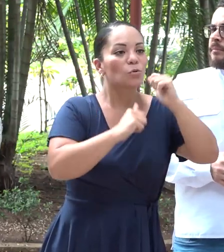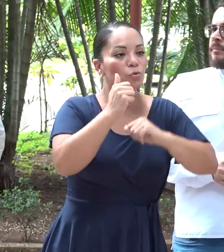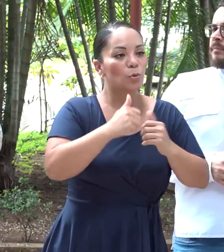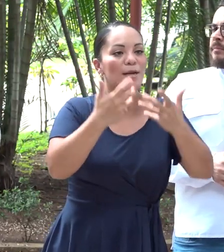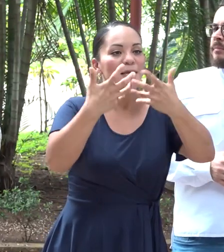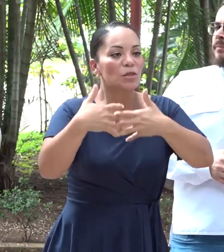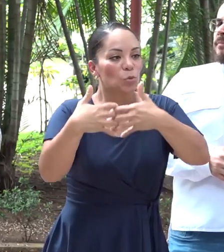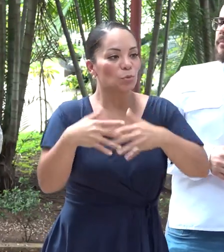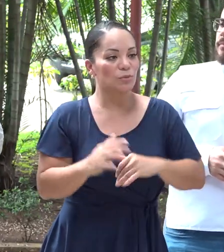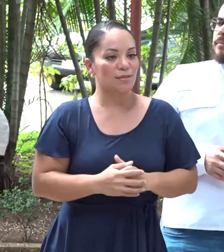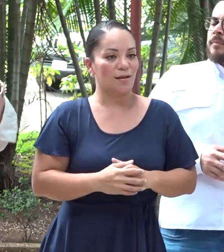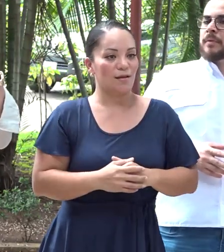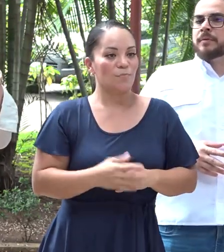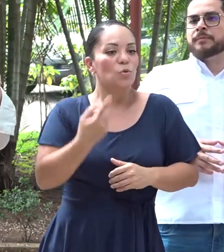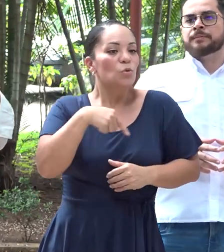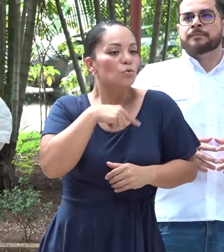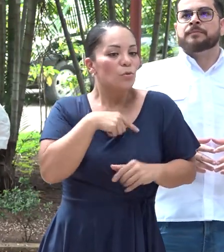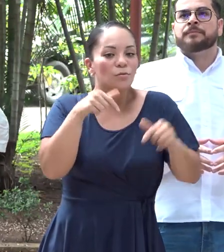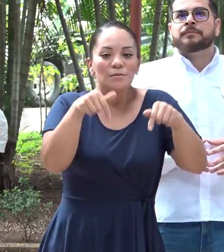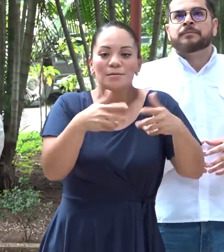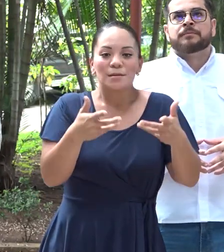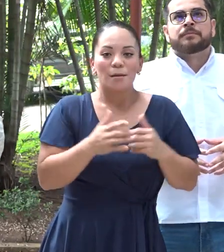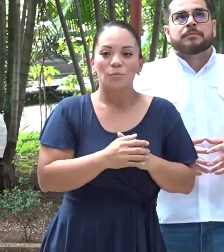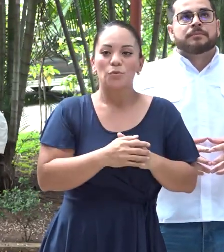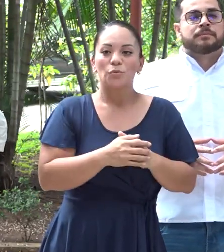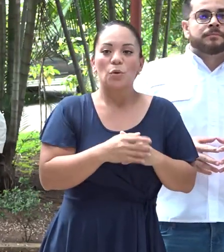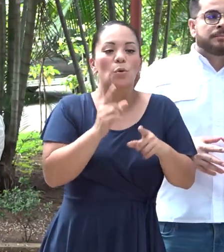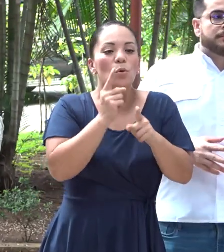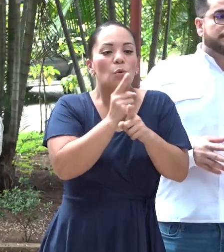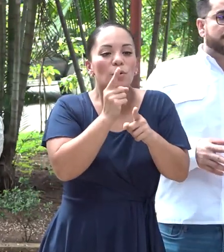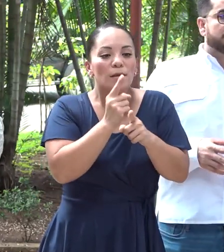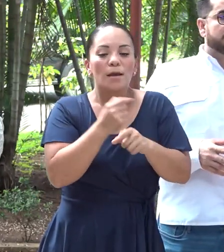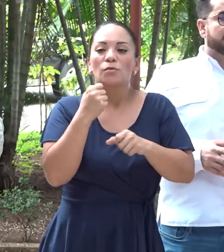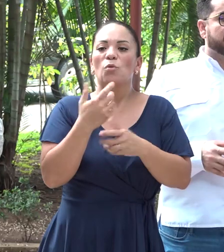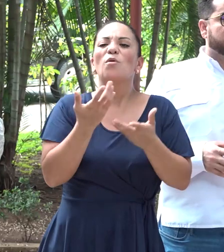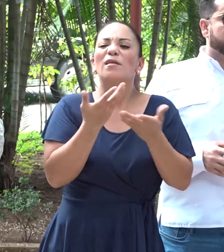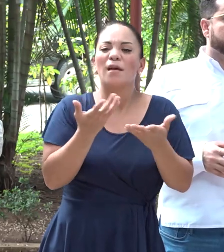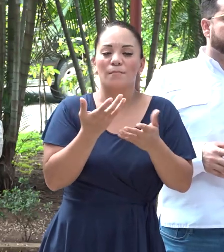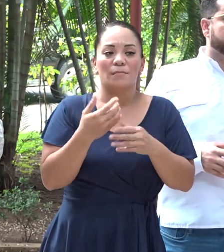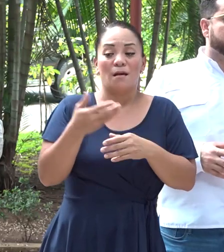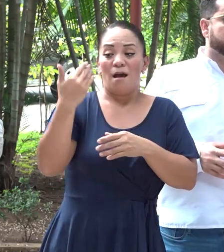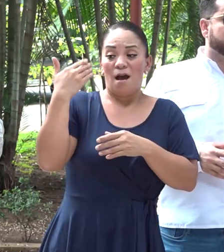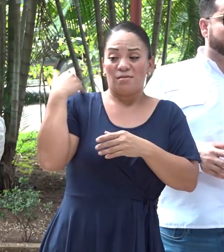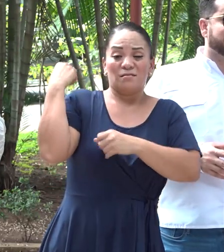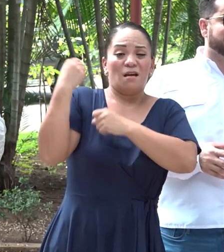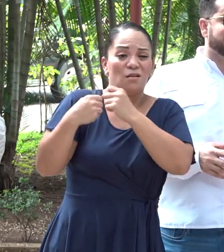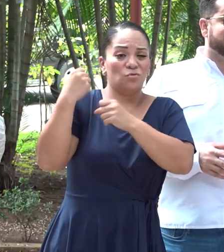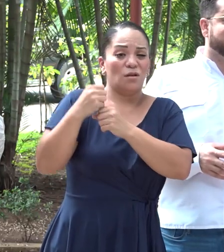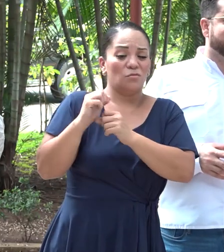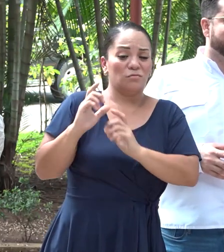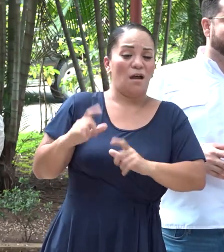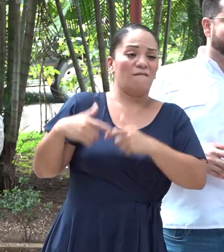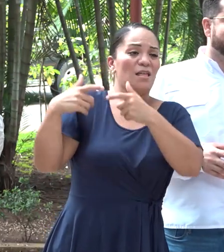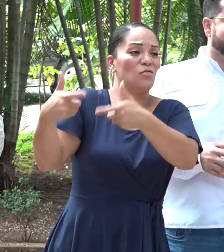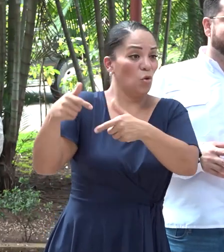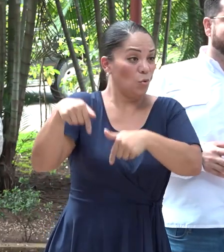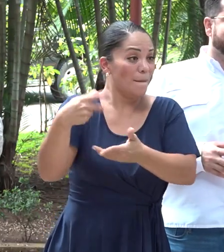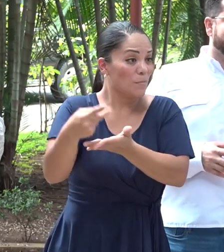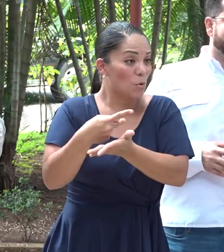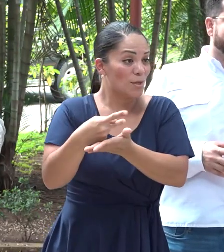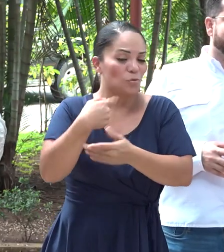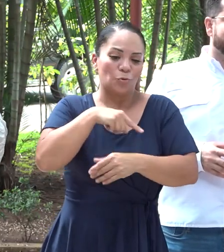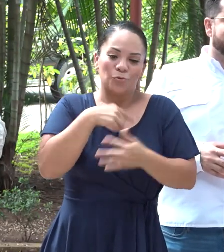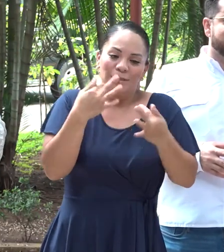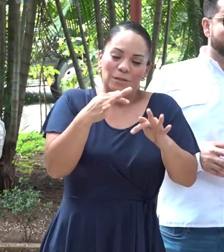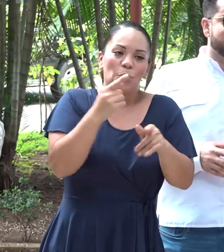industria. Estamos corrigiendo años de ese abandono y al mismo tiempo estamos